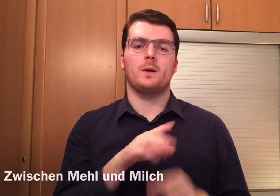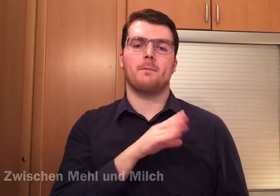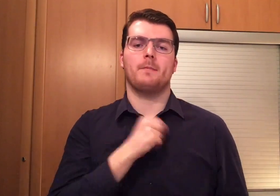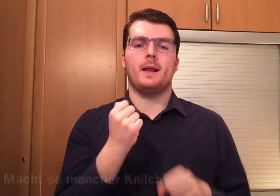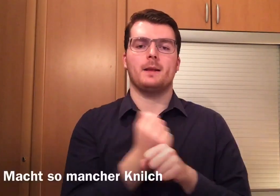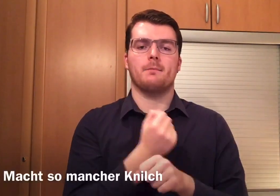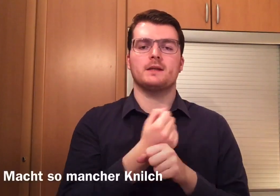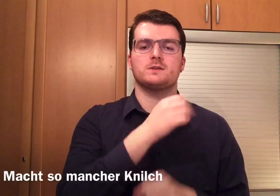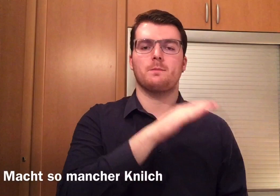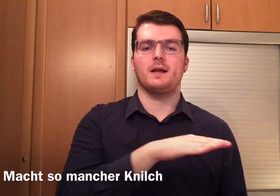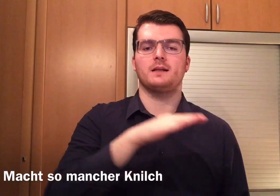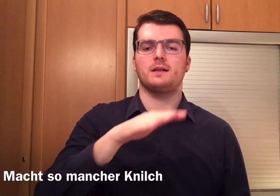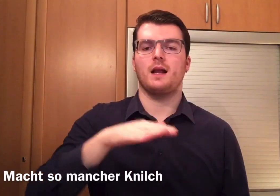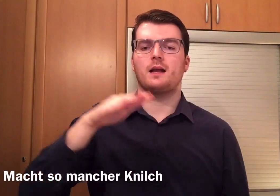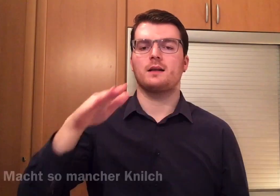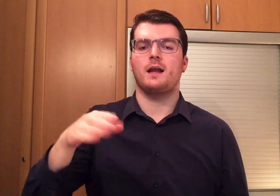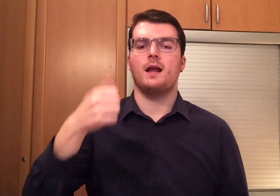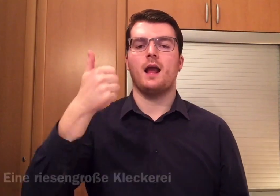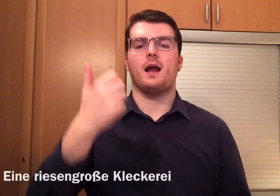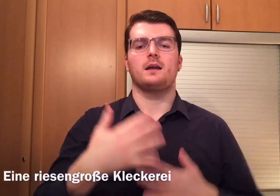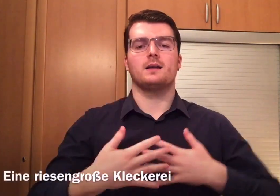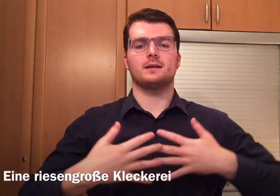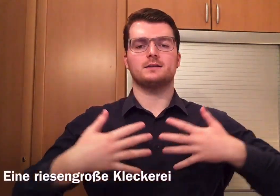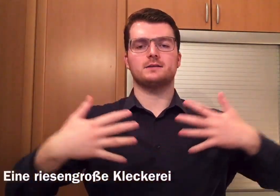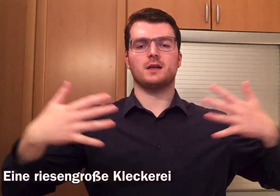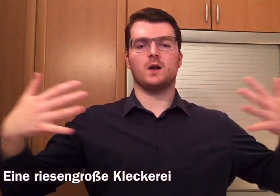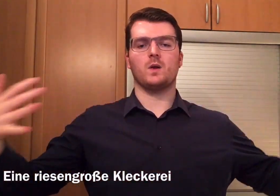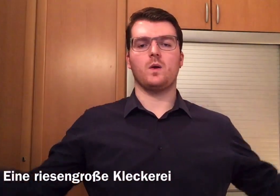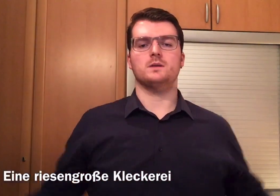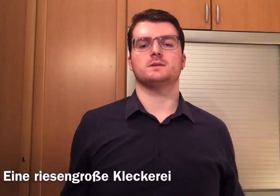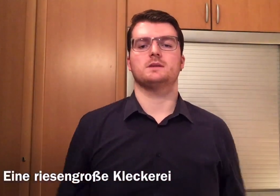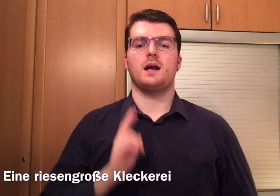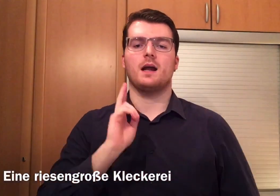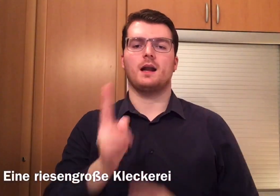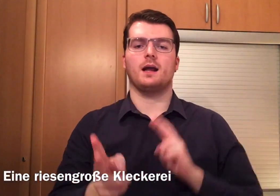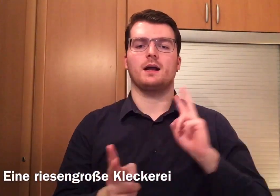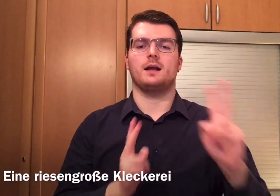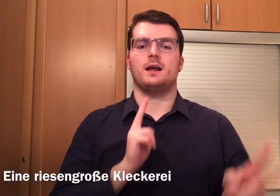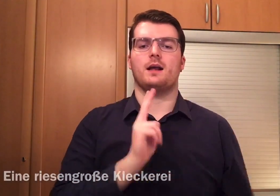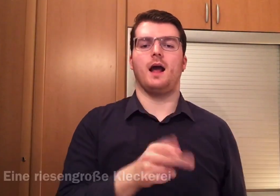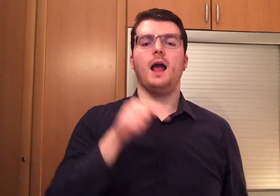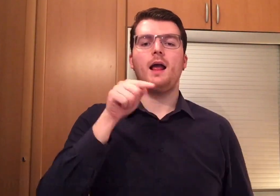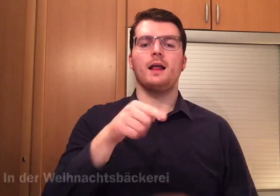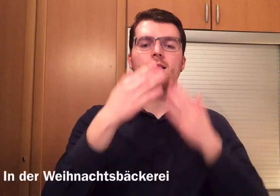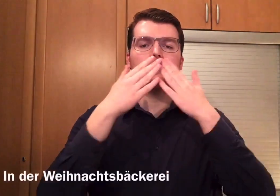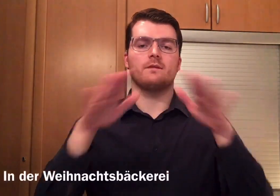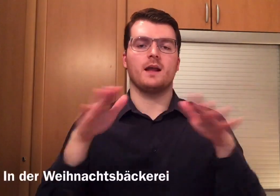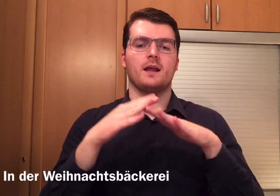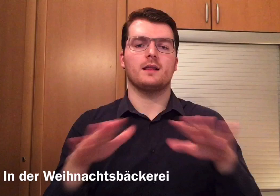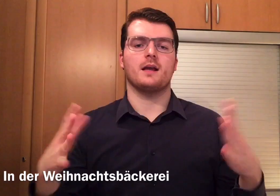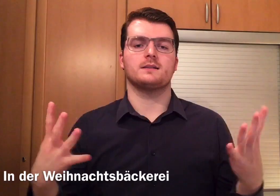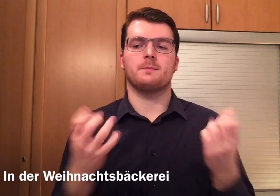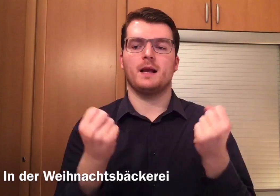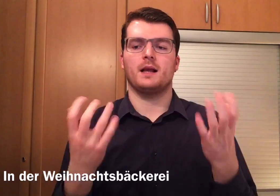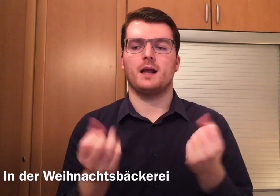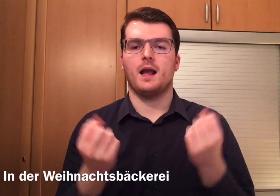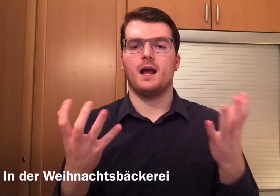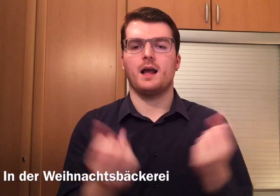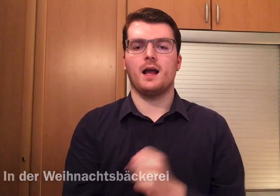und Milch macht so mancher Knick eine riesengroße Kleckerei In der Weihnachtsbäckerei